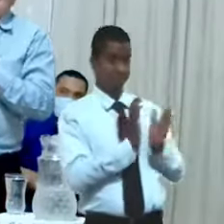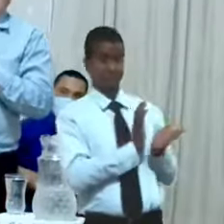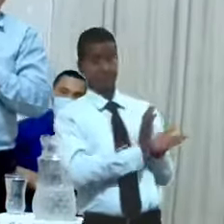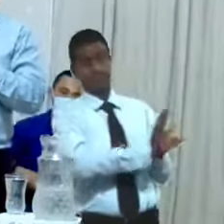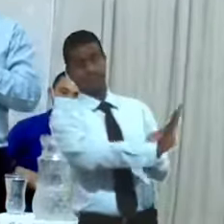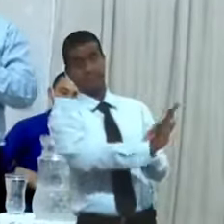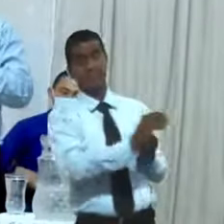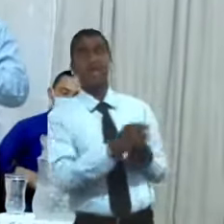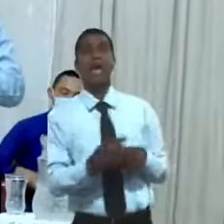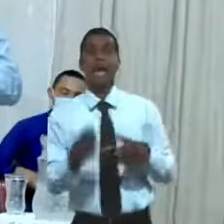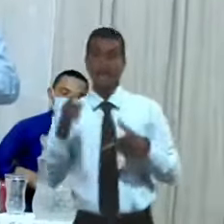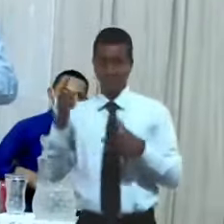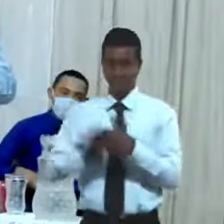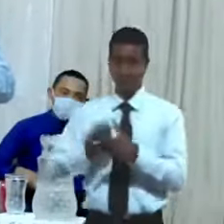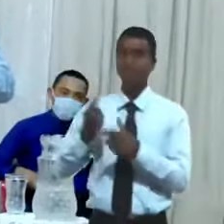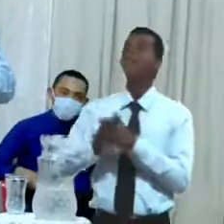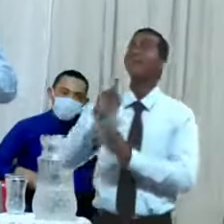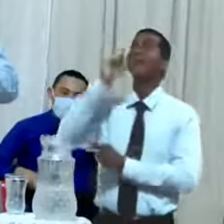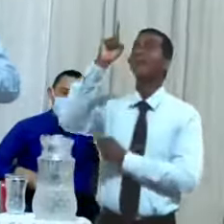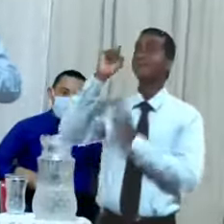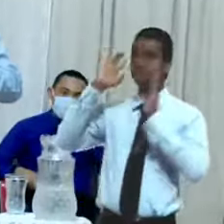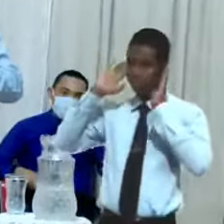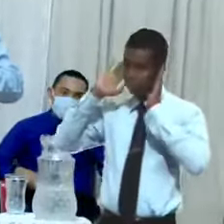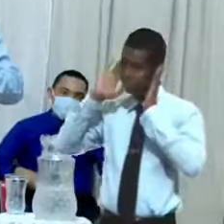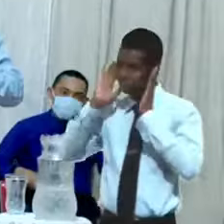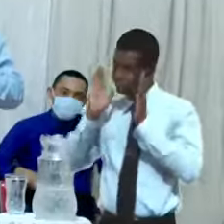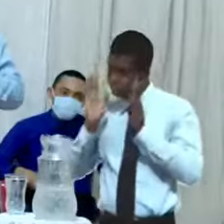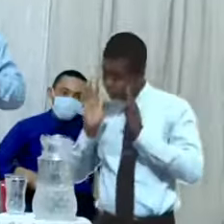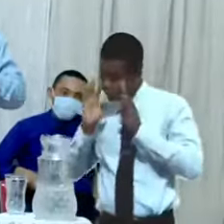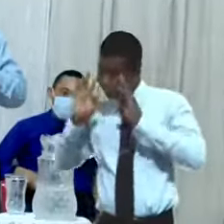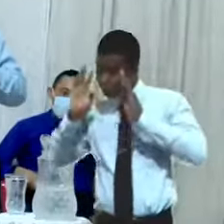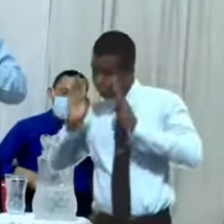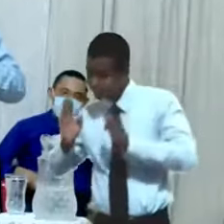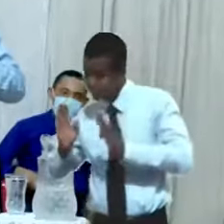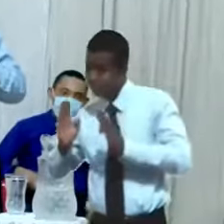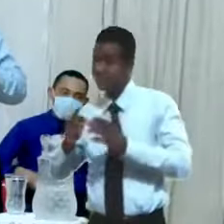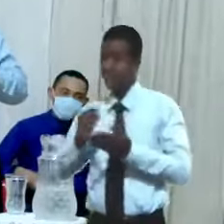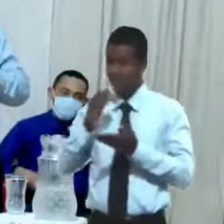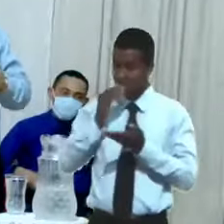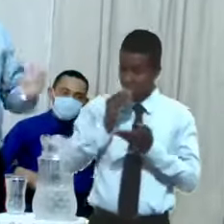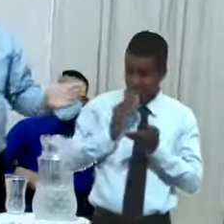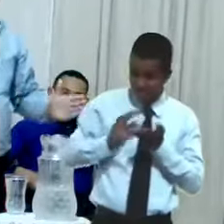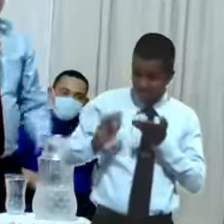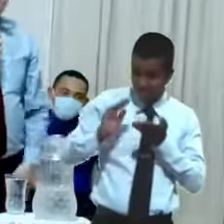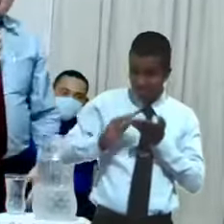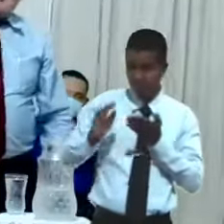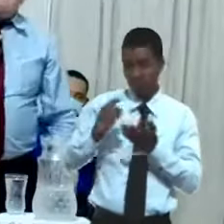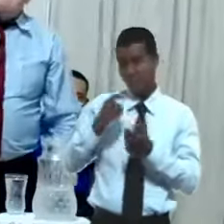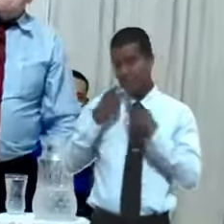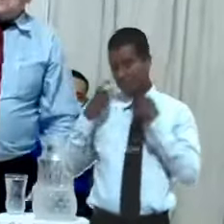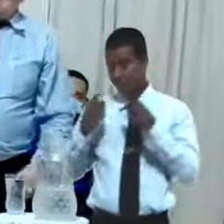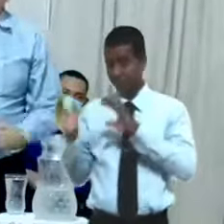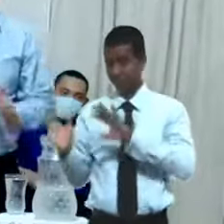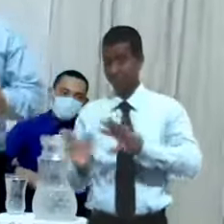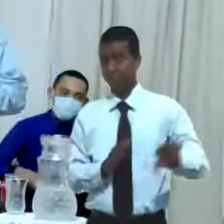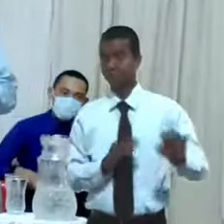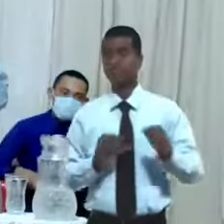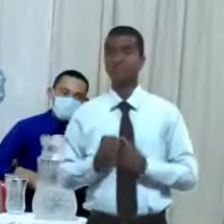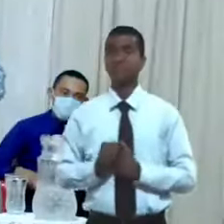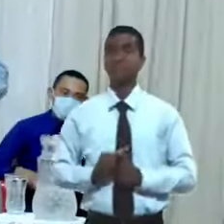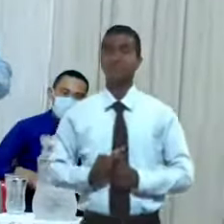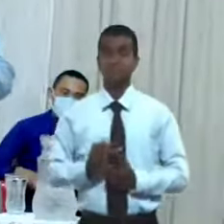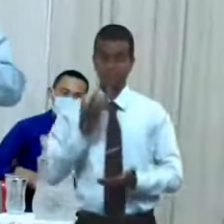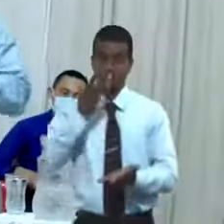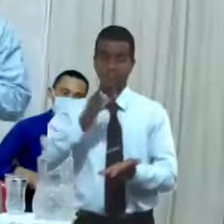entonces yo oiré desde el cielo, perdonaré su pecado y sanaré su tierra. Gloria al Señor.